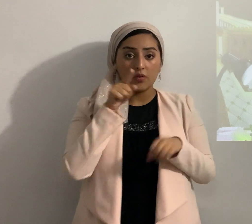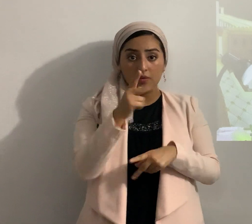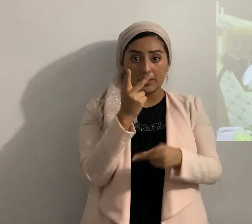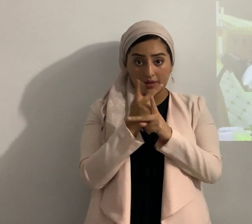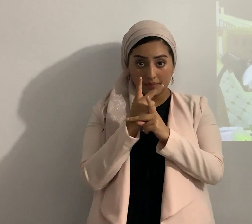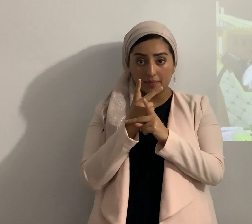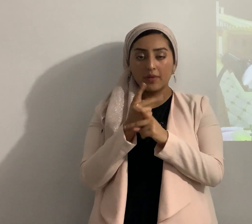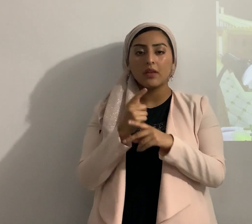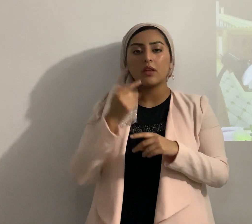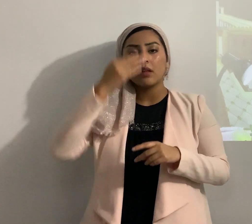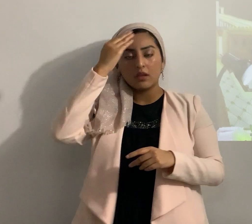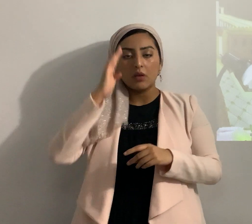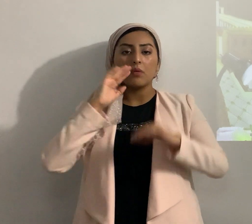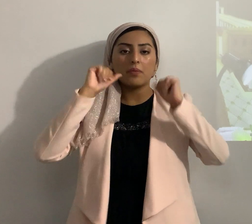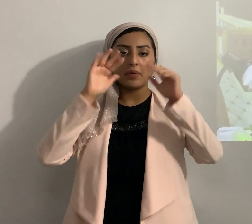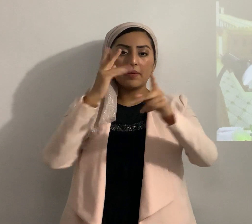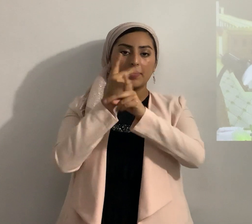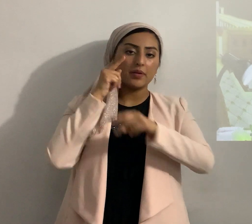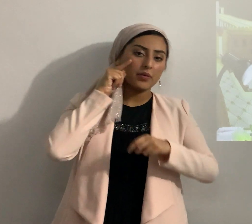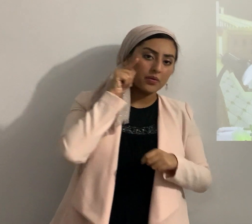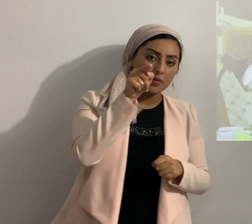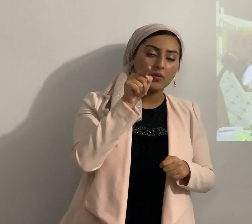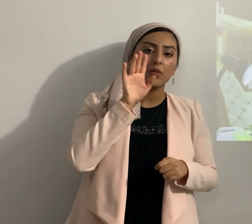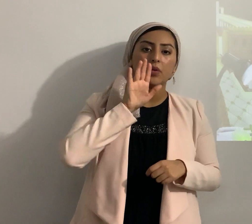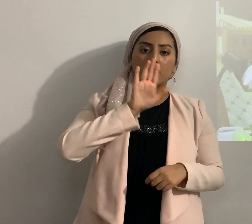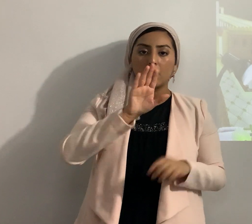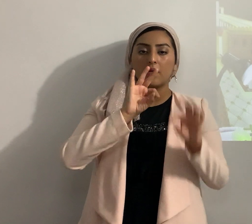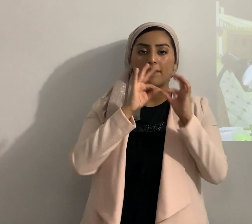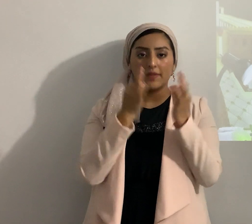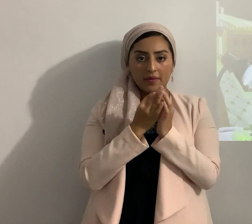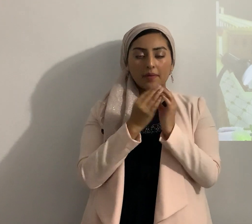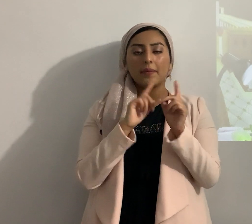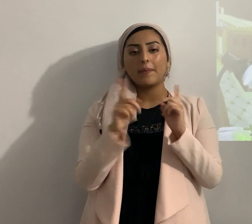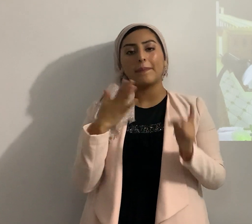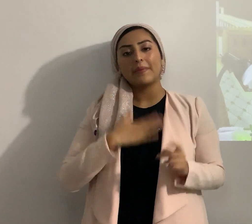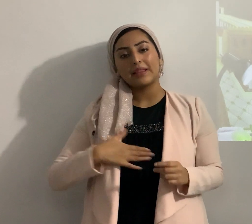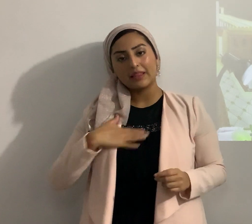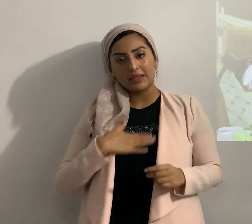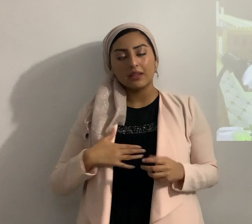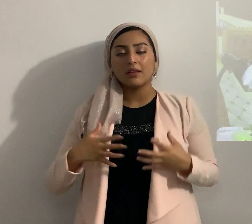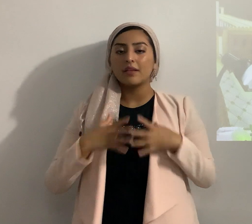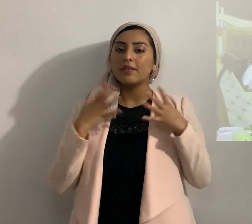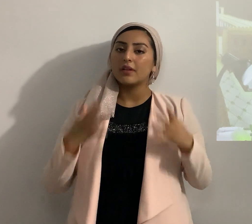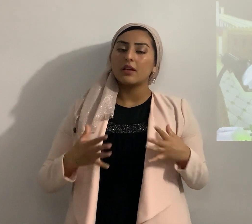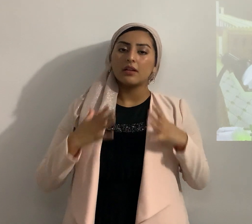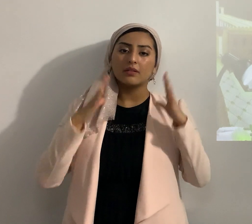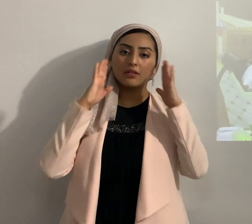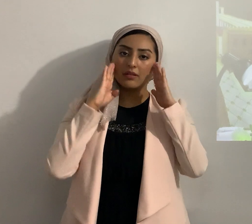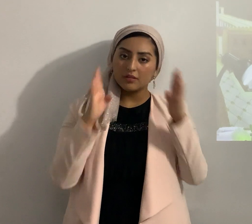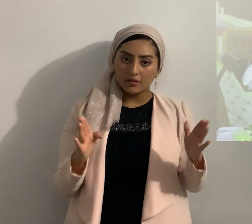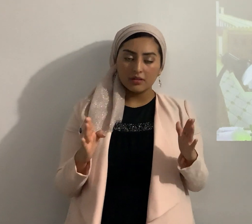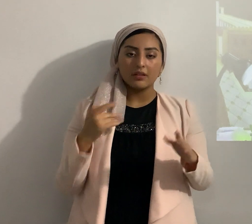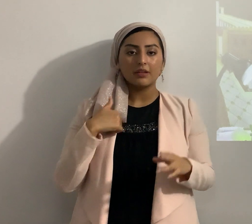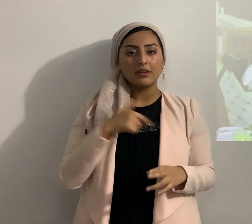el Eterno te va a guardar a ti y a los tuyos pero por favor mucha atención seamos santos de veras